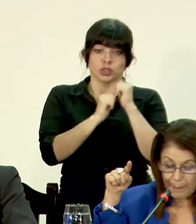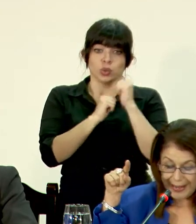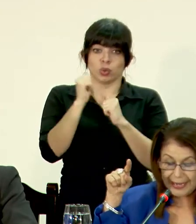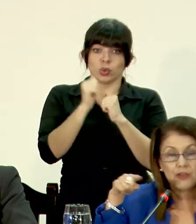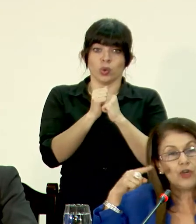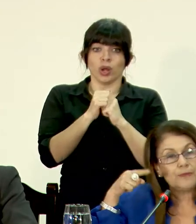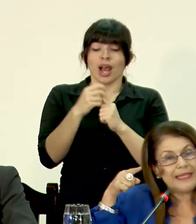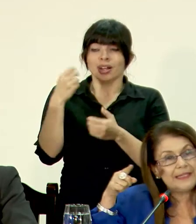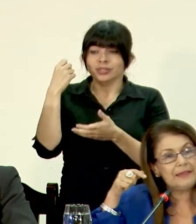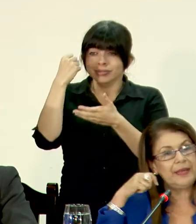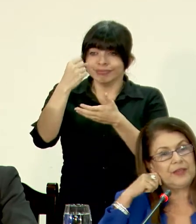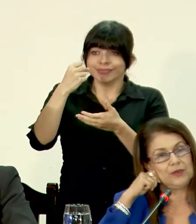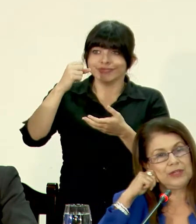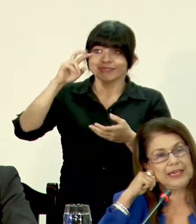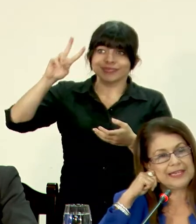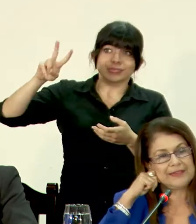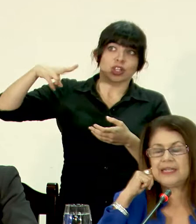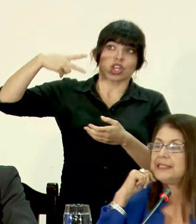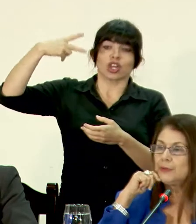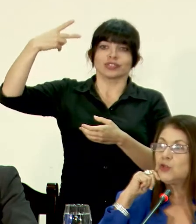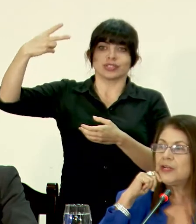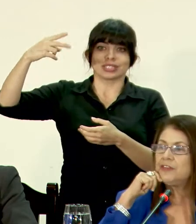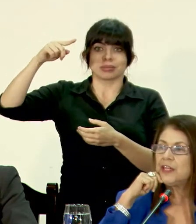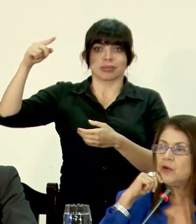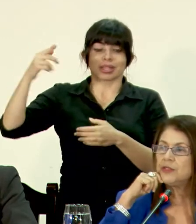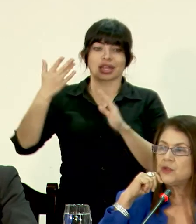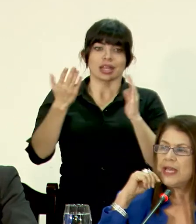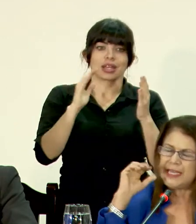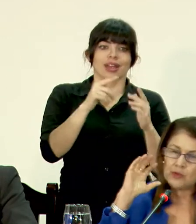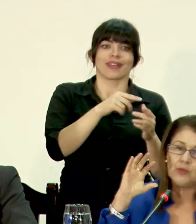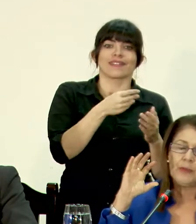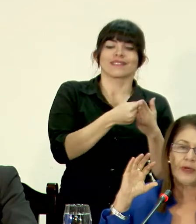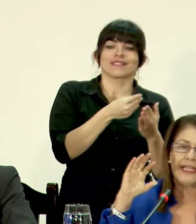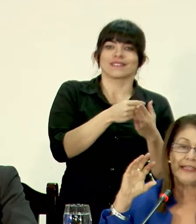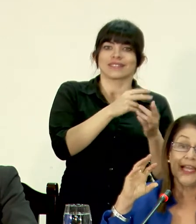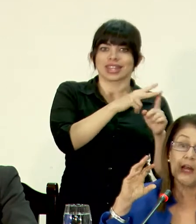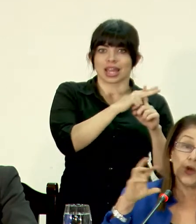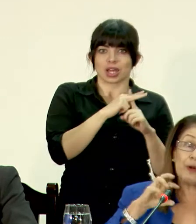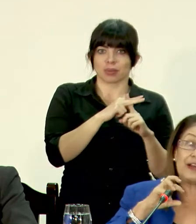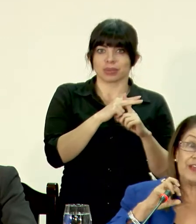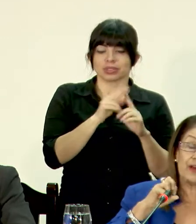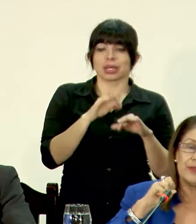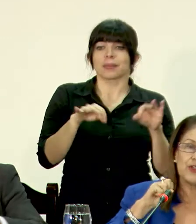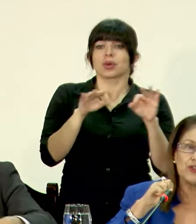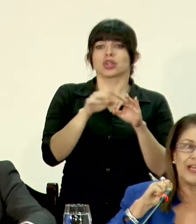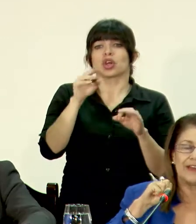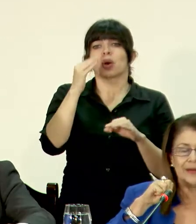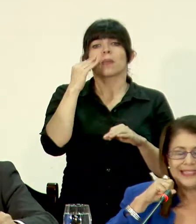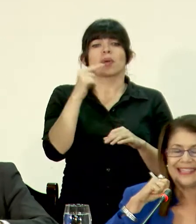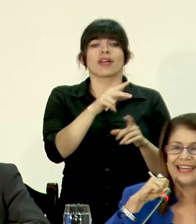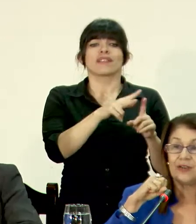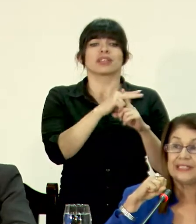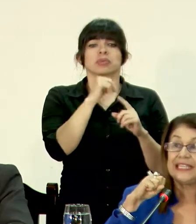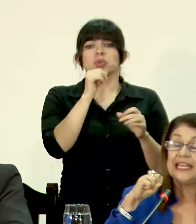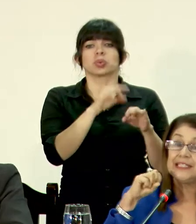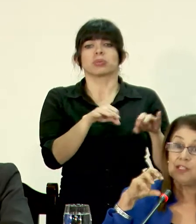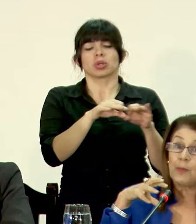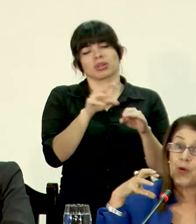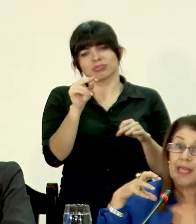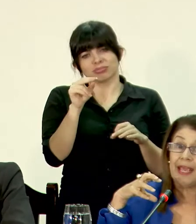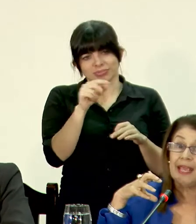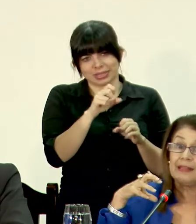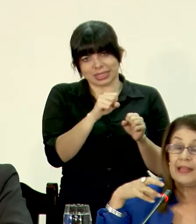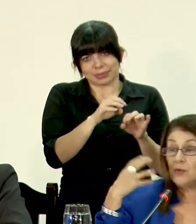supera dos veces y medio la que realizamos con el fideicomiso. Esto es muy importante, no porque el fideicomiso no sea relevante, claro que sí,